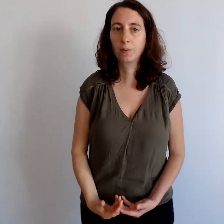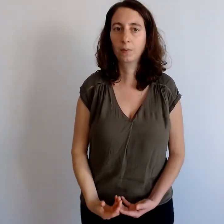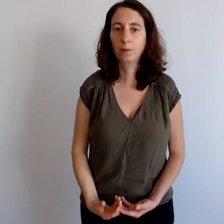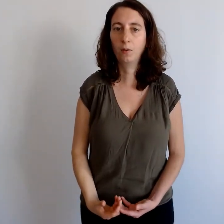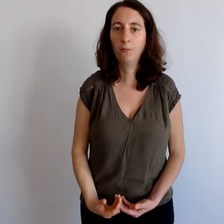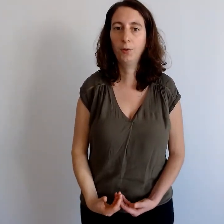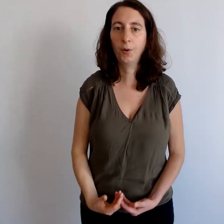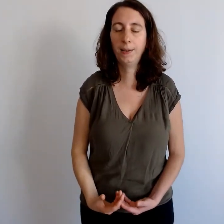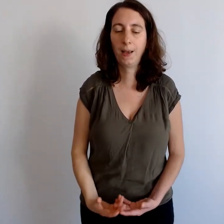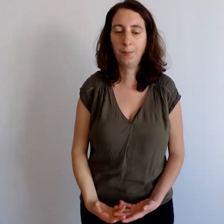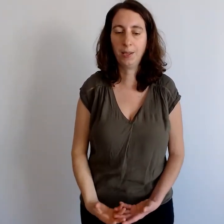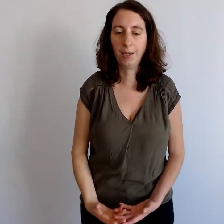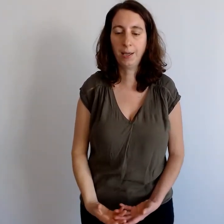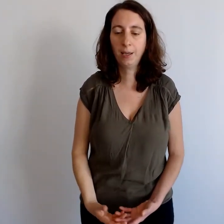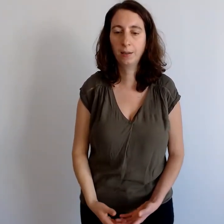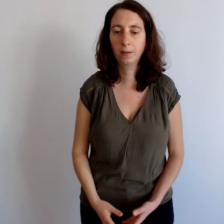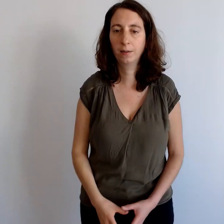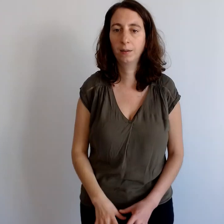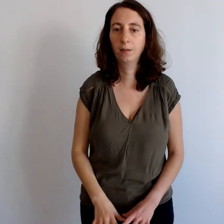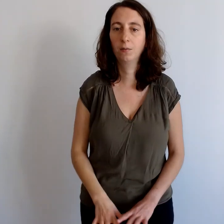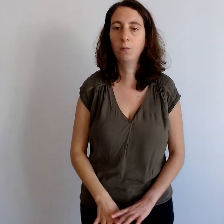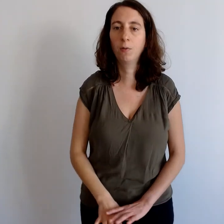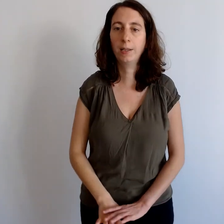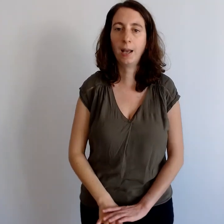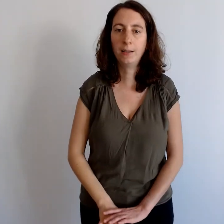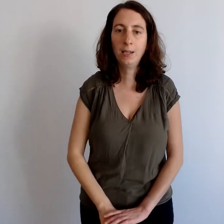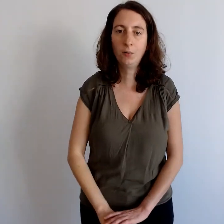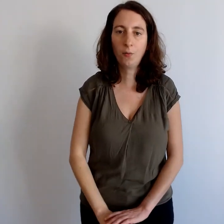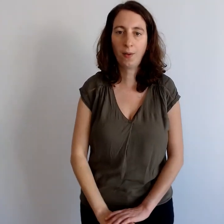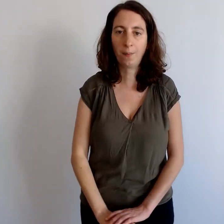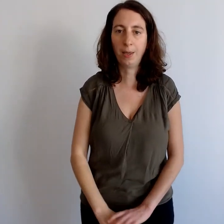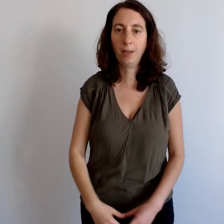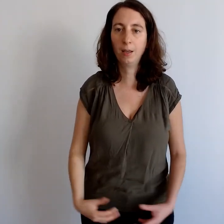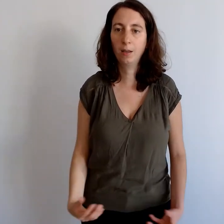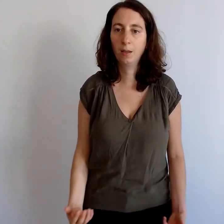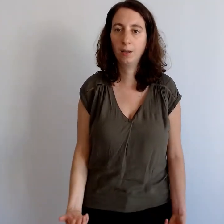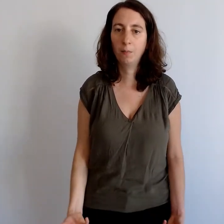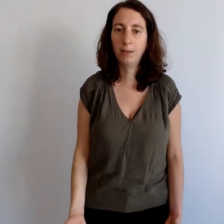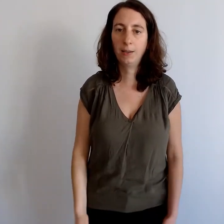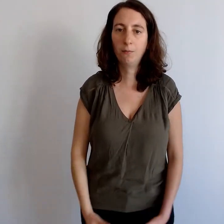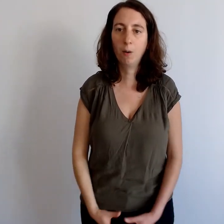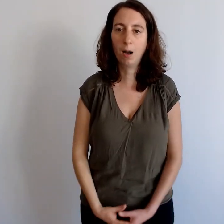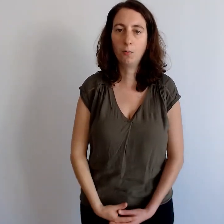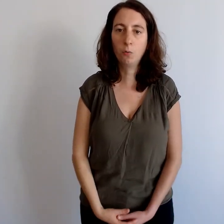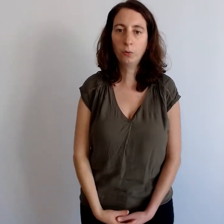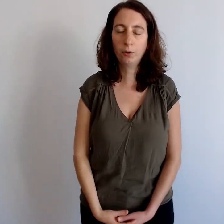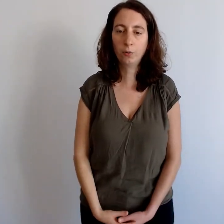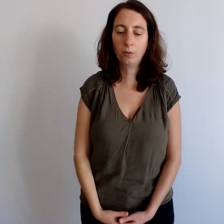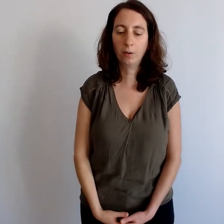quand vous aurez terminé, vous pourrez garder les yeux fermés, placer vos bras le long de votre corps